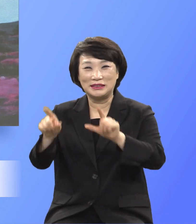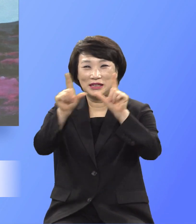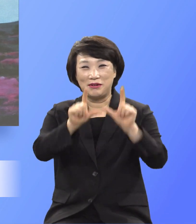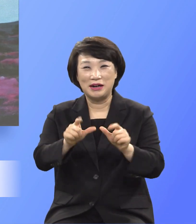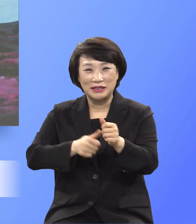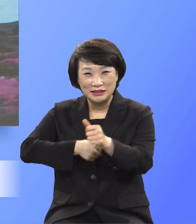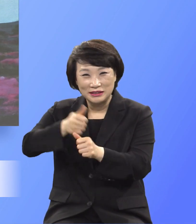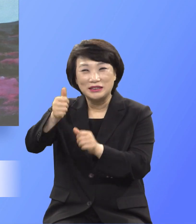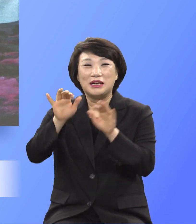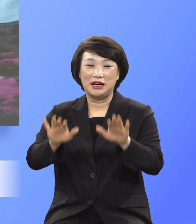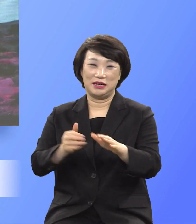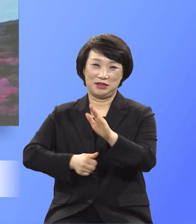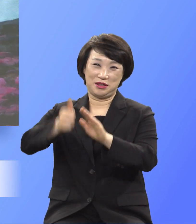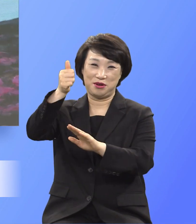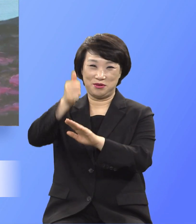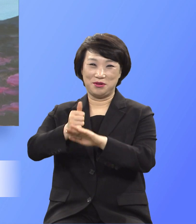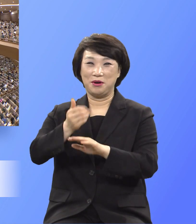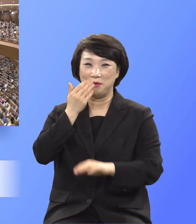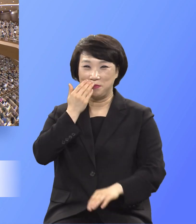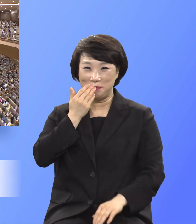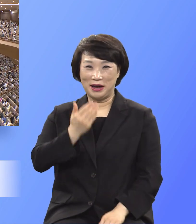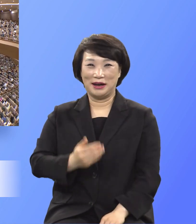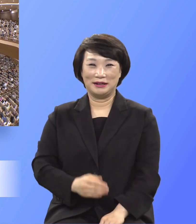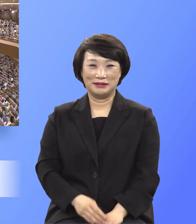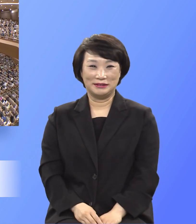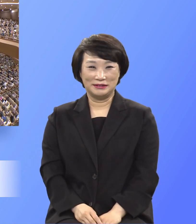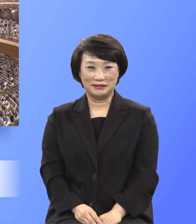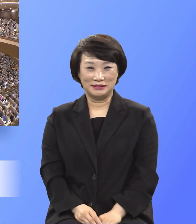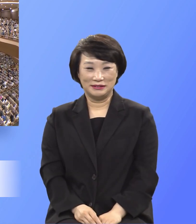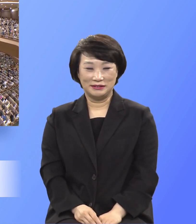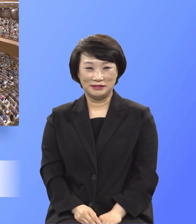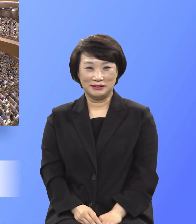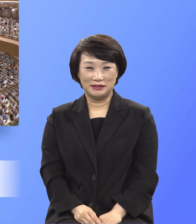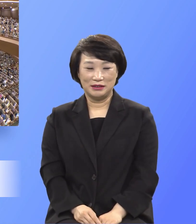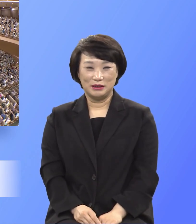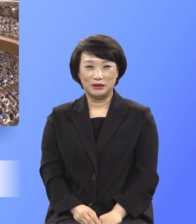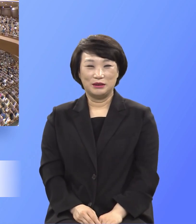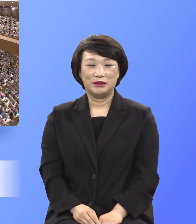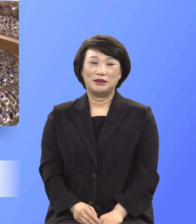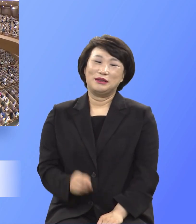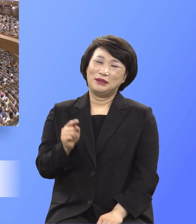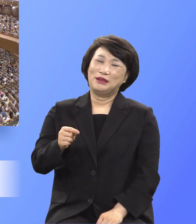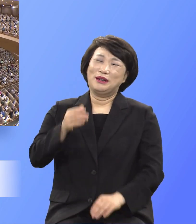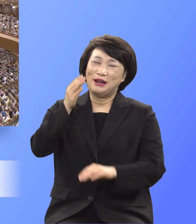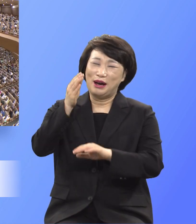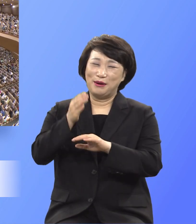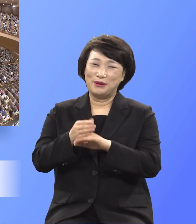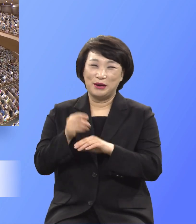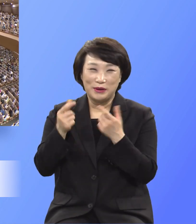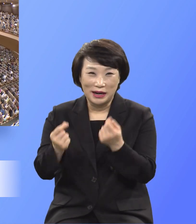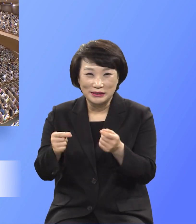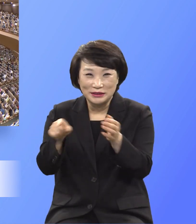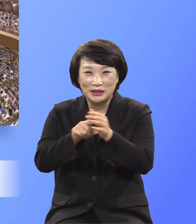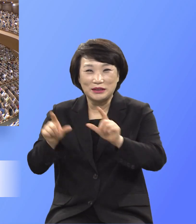성공자가 될 것입니다. 얼마나 감히 이 정도로 신앙생활을 쓰지면